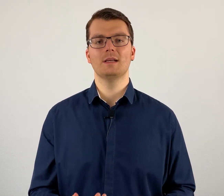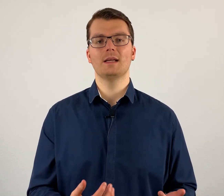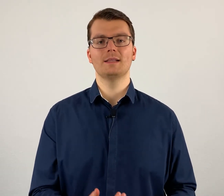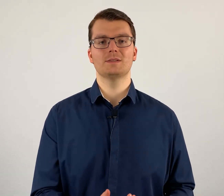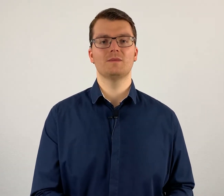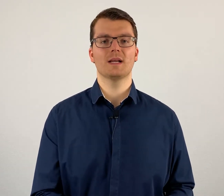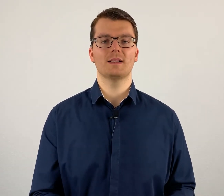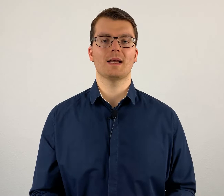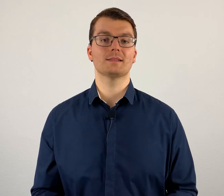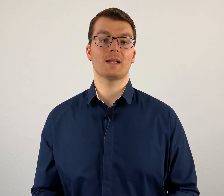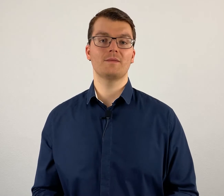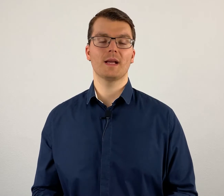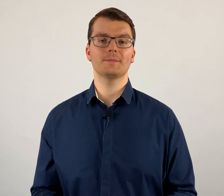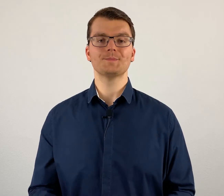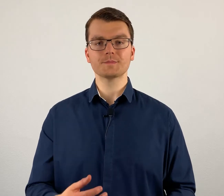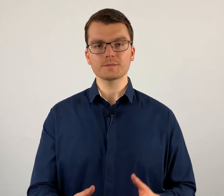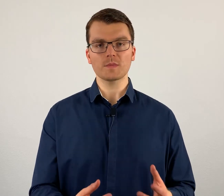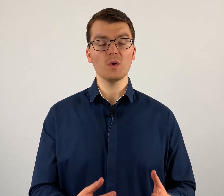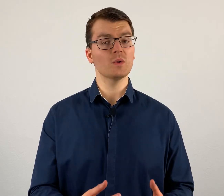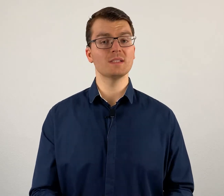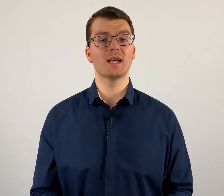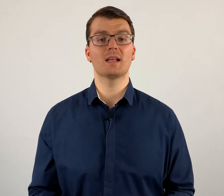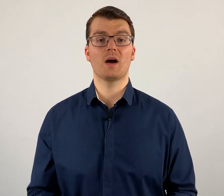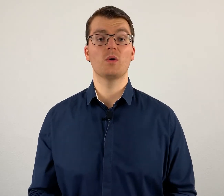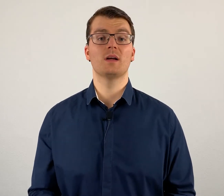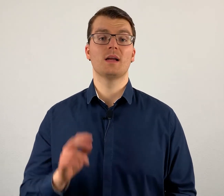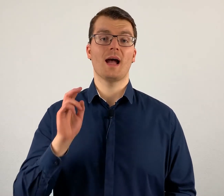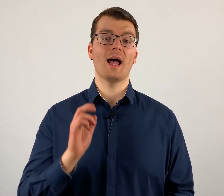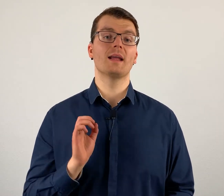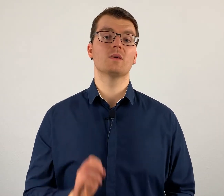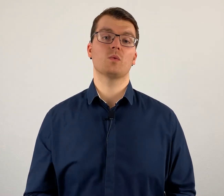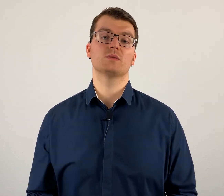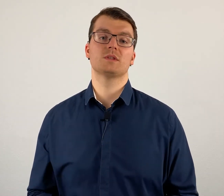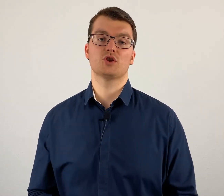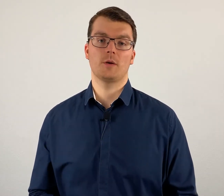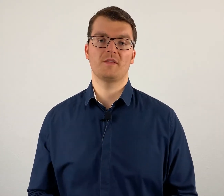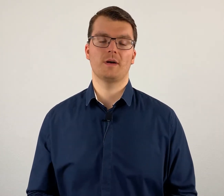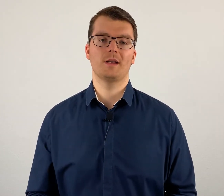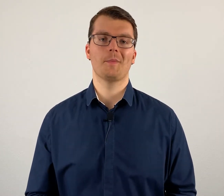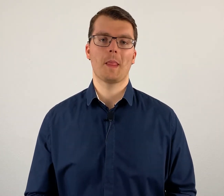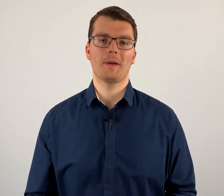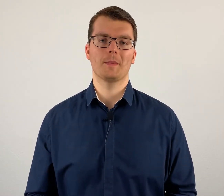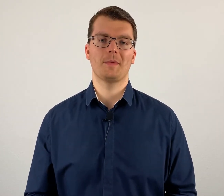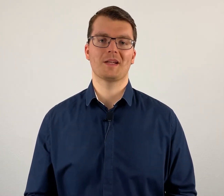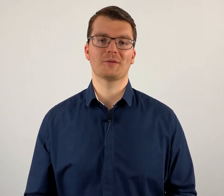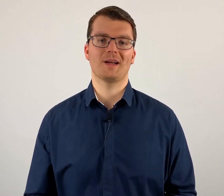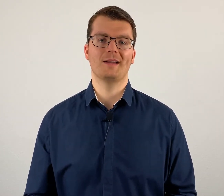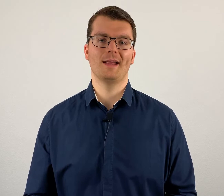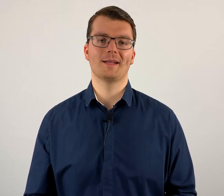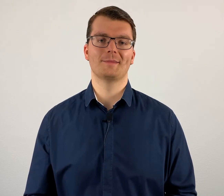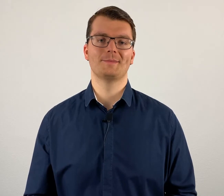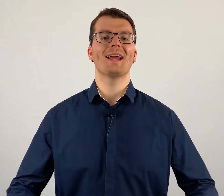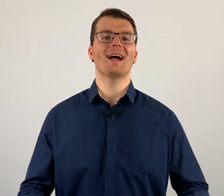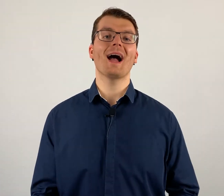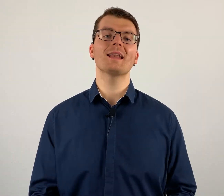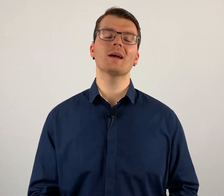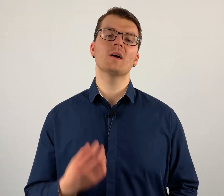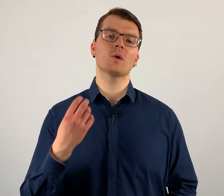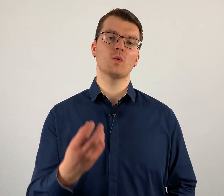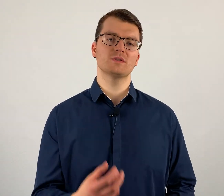nicht so wirklich als Anfänger und ist halt auch eine große Stolperfalle beim Gebärdensprachenlernen. Eine andere große